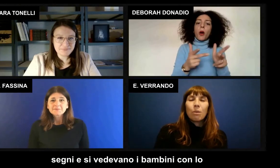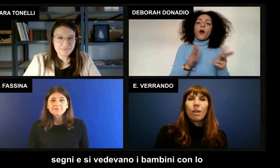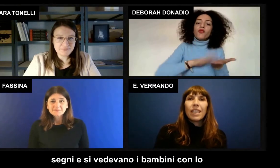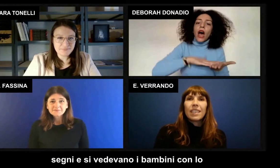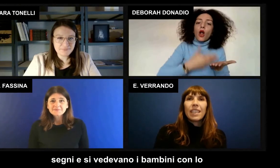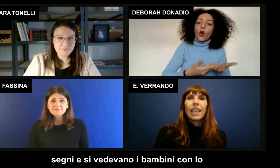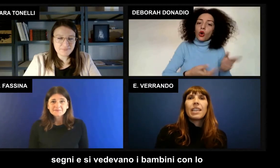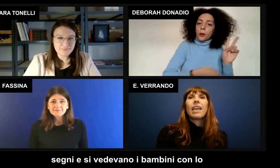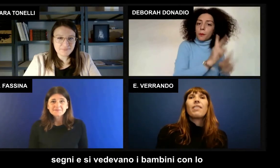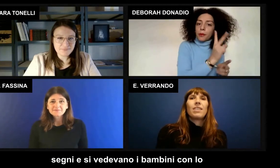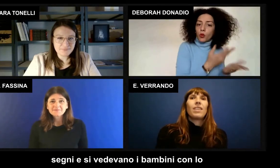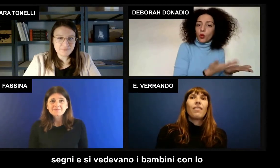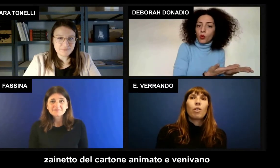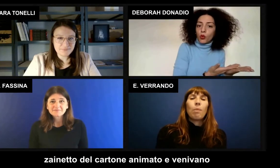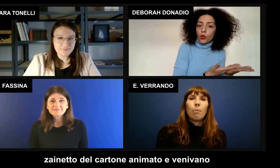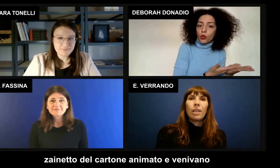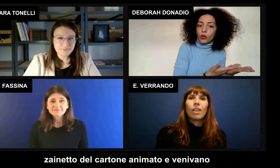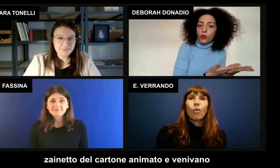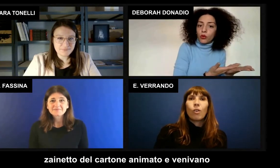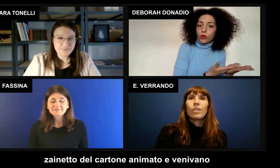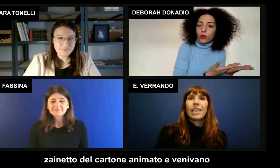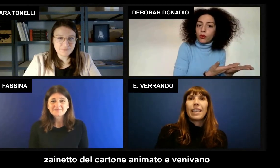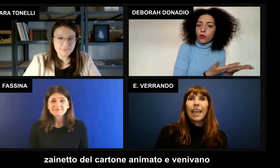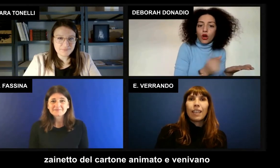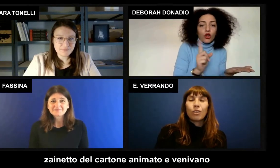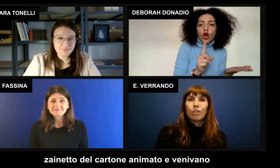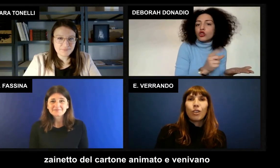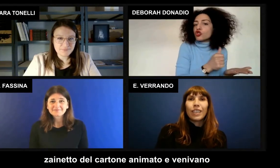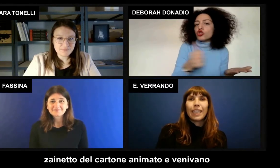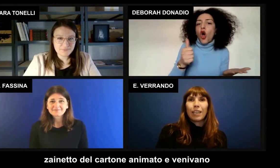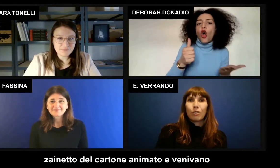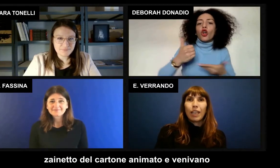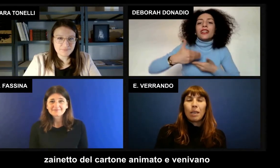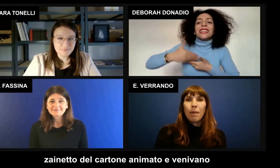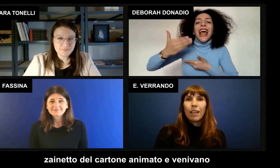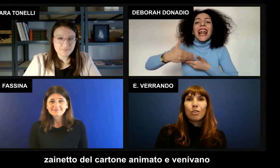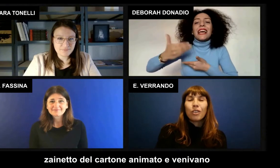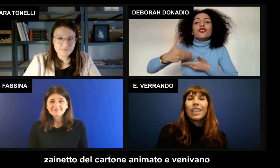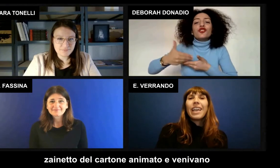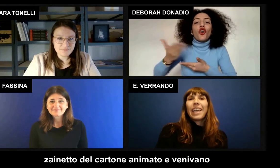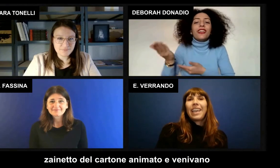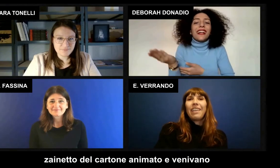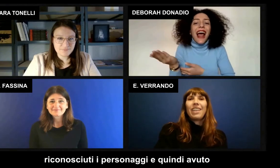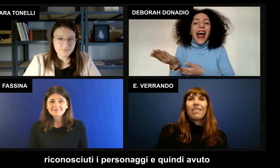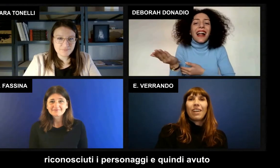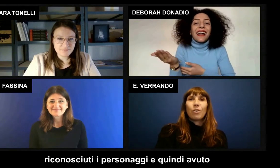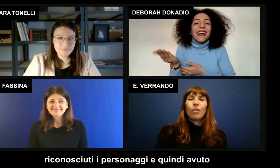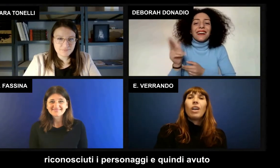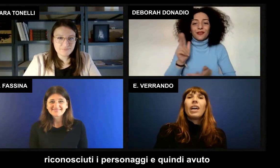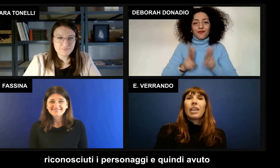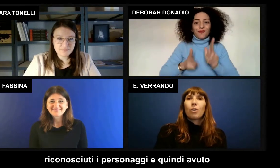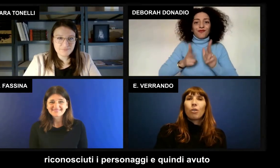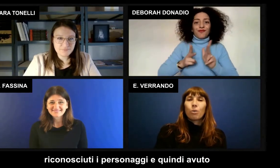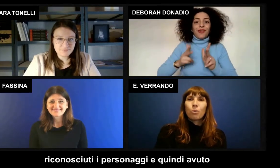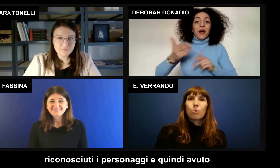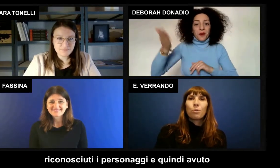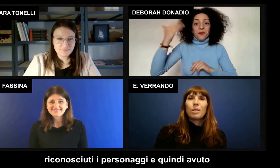la lingua dei segni e si vedevano i bambini con lo zainetto del cartone animato e venivano